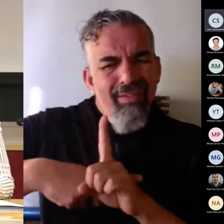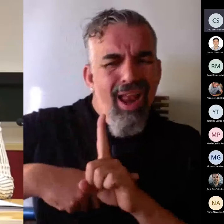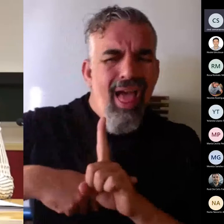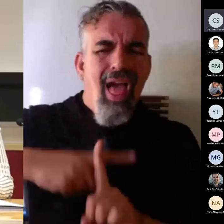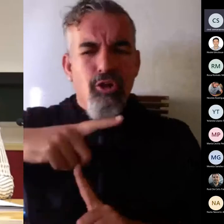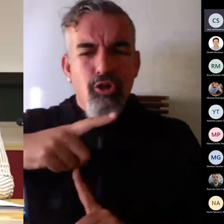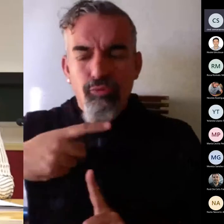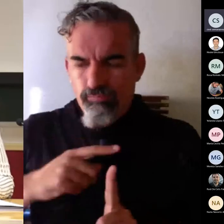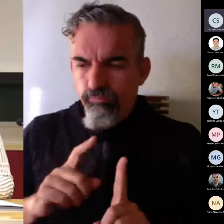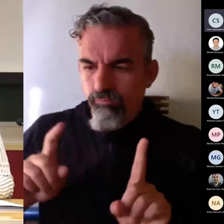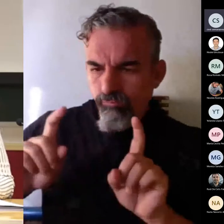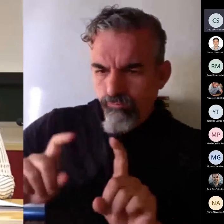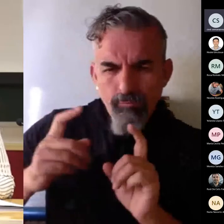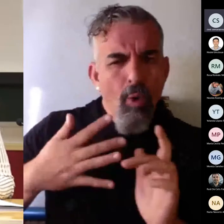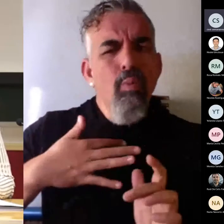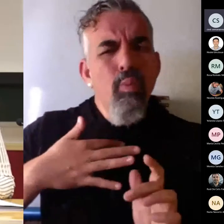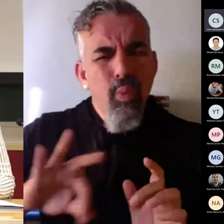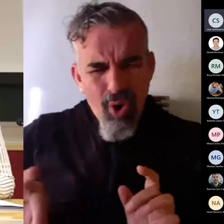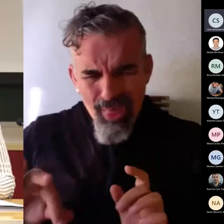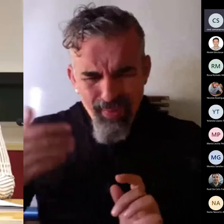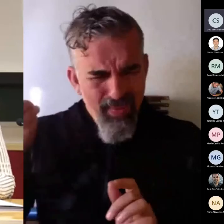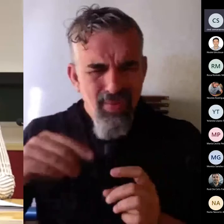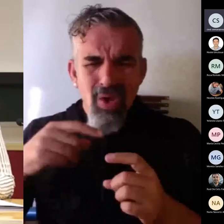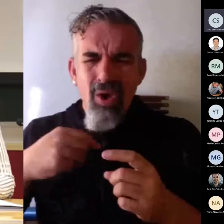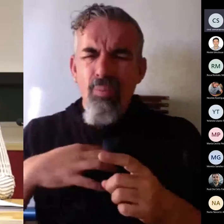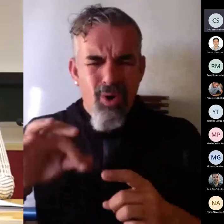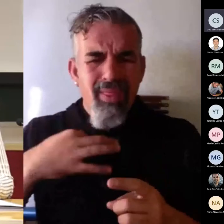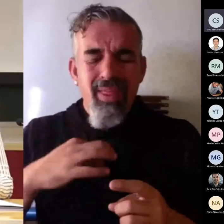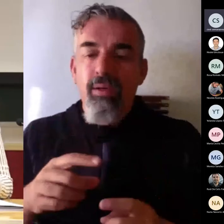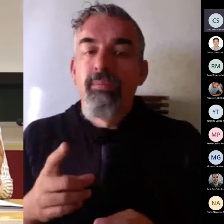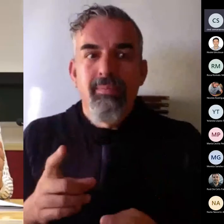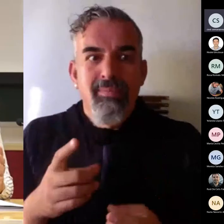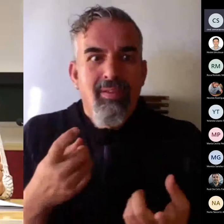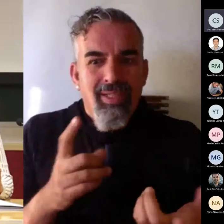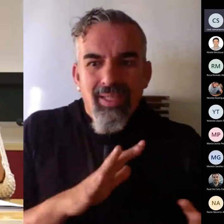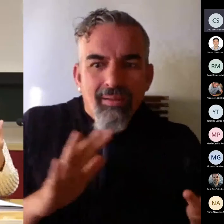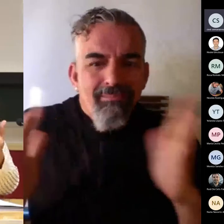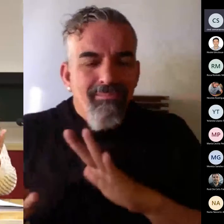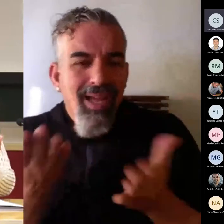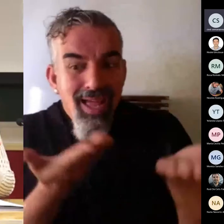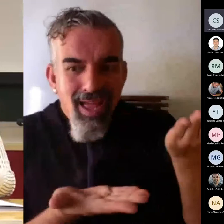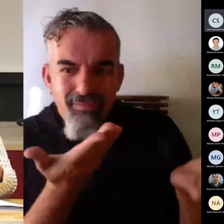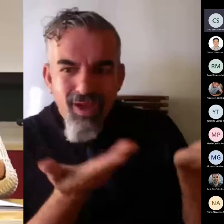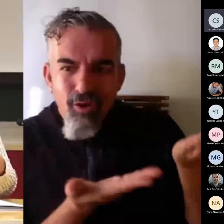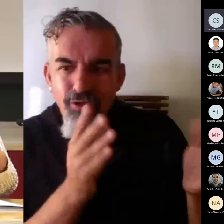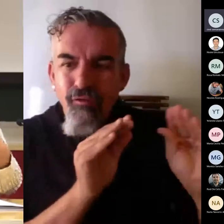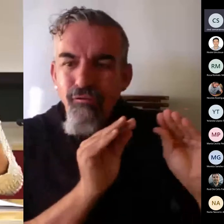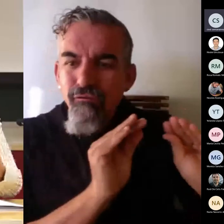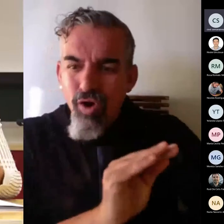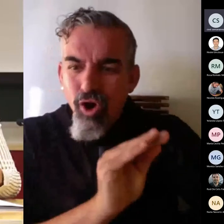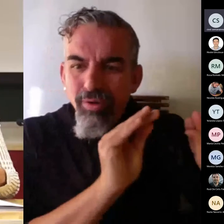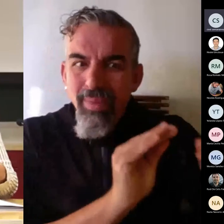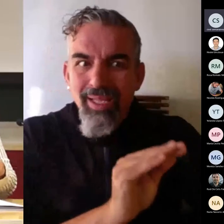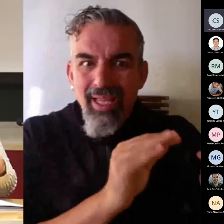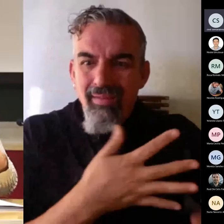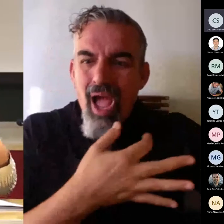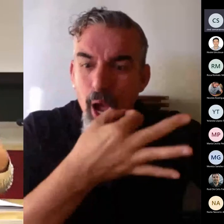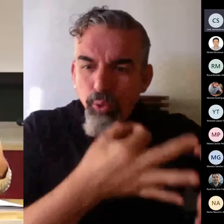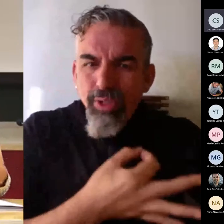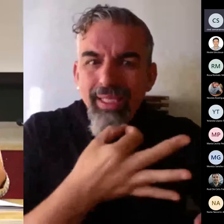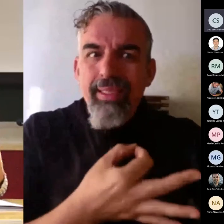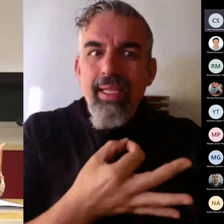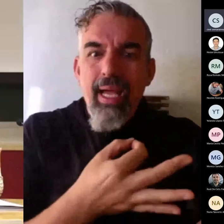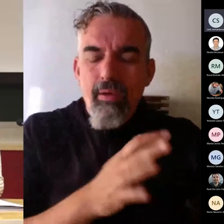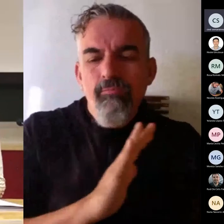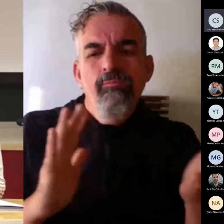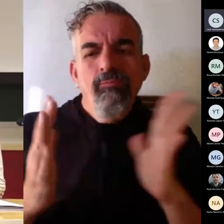¿De acuerdo? Entonces, tenemos que llevar a la práctica esa evaluación formativa, auténtica, es decir,